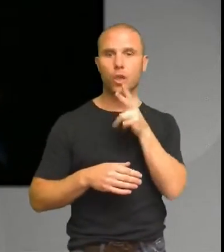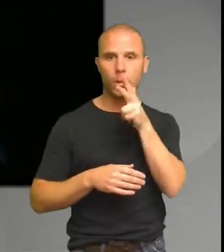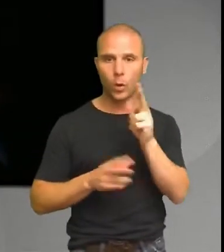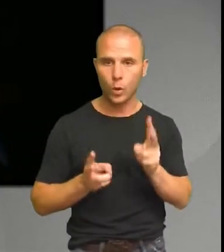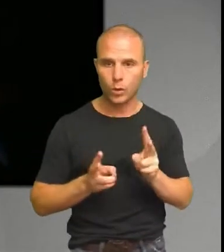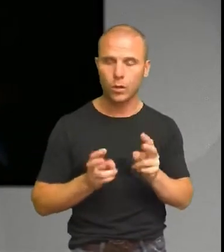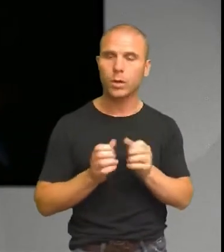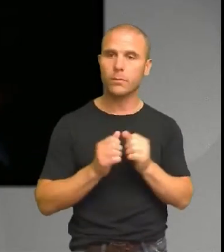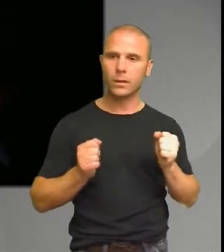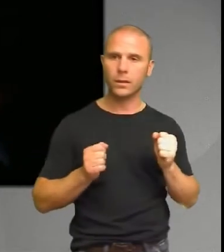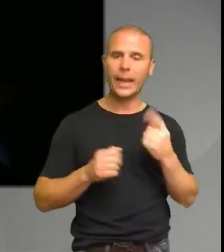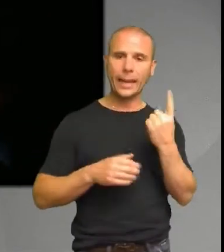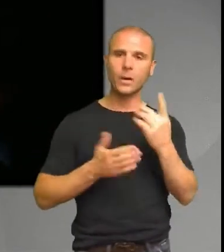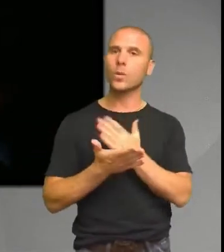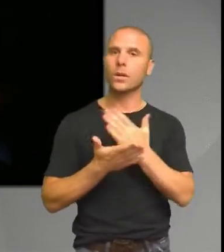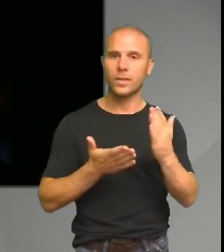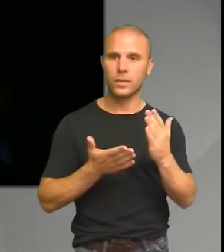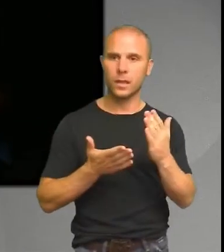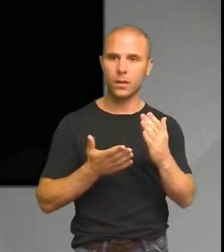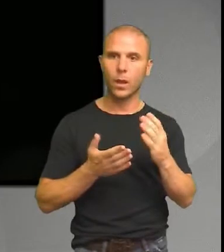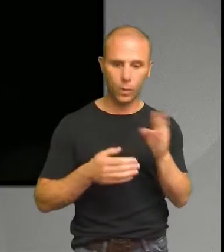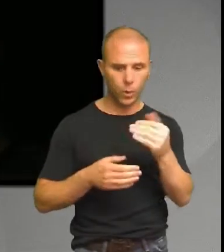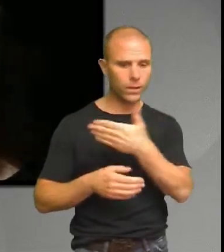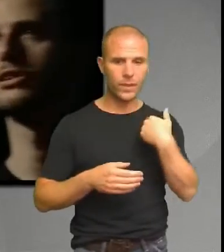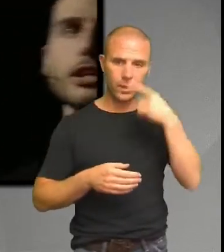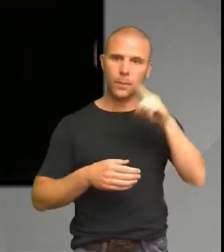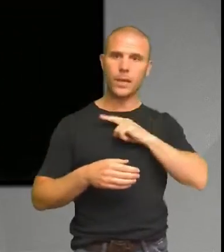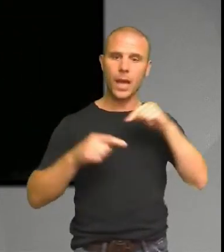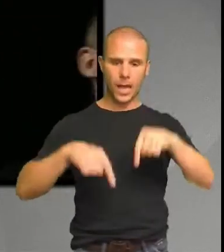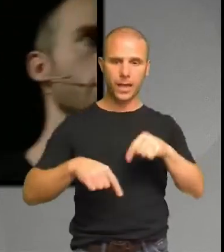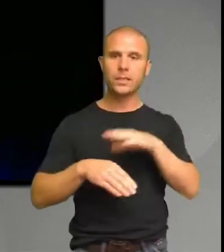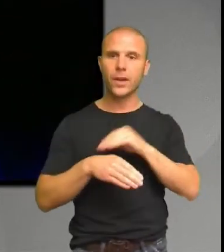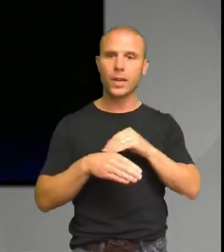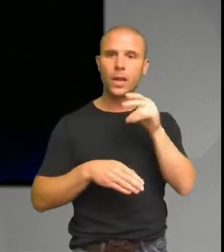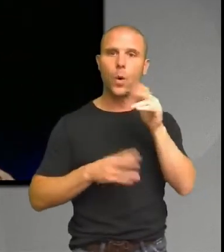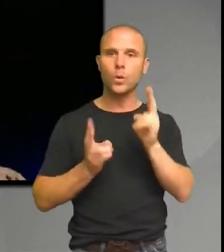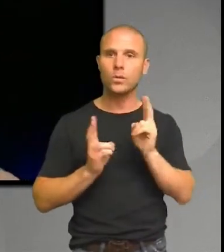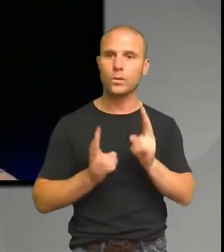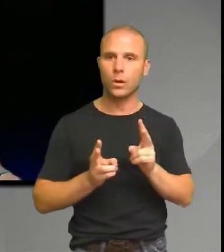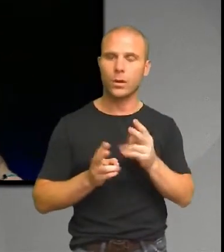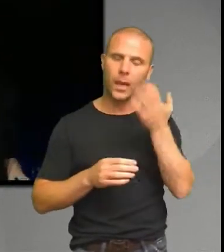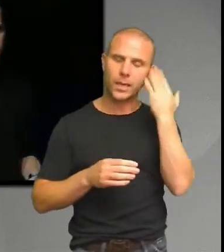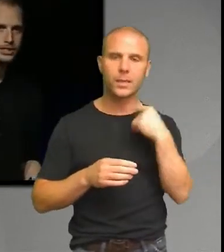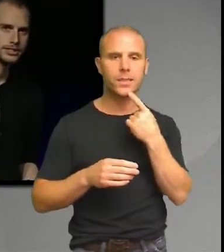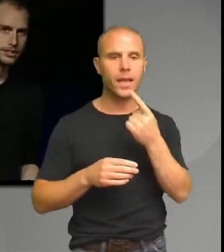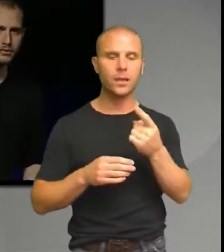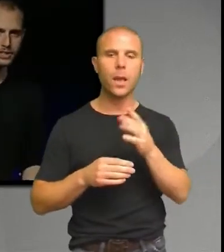nära oss allihop, som vi alla här inne är ganska utsatta för, är någonting som vi skulle kunna kalla för modernt ekonomiskt slaveri.